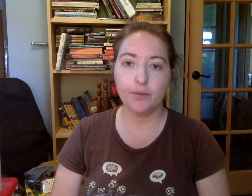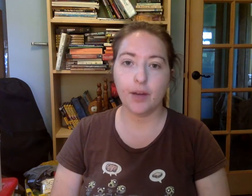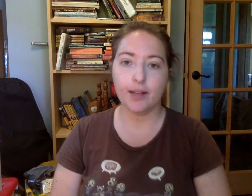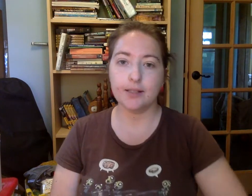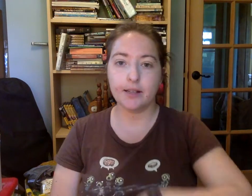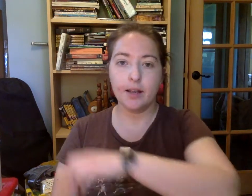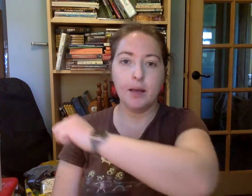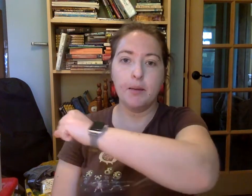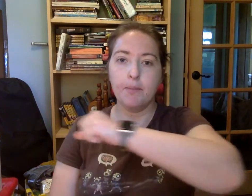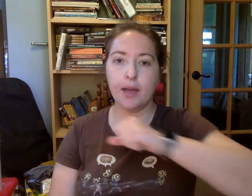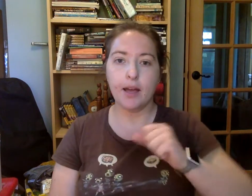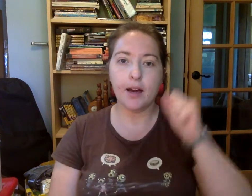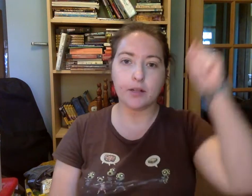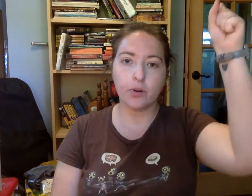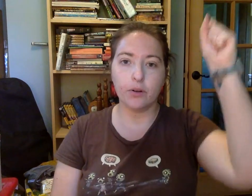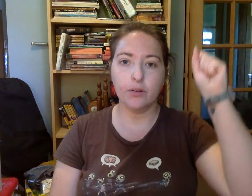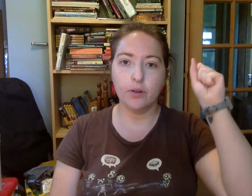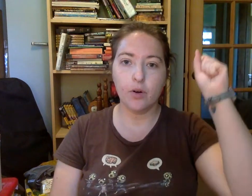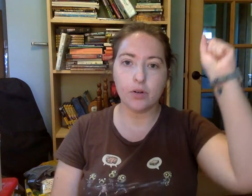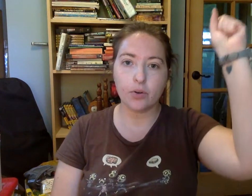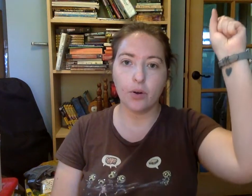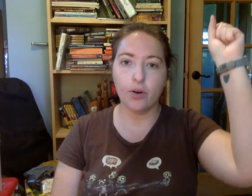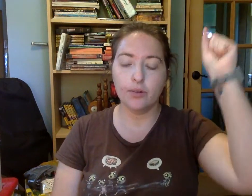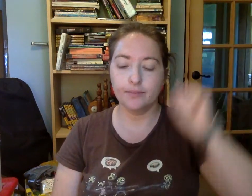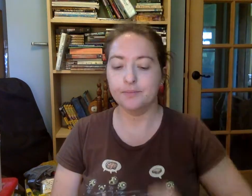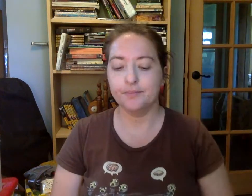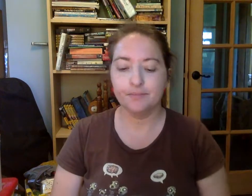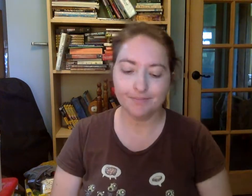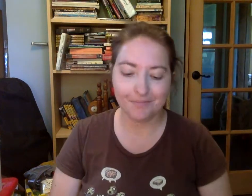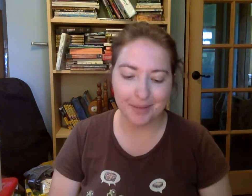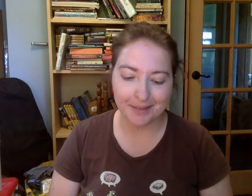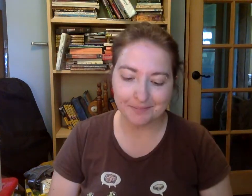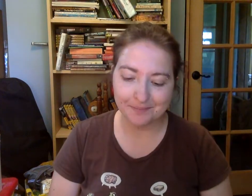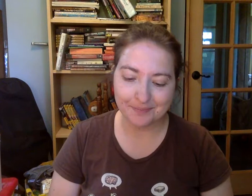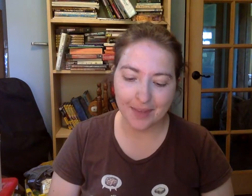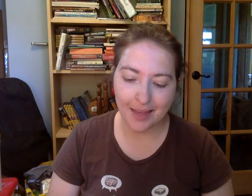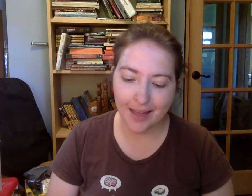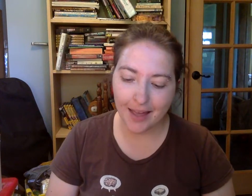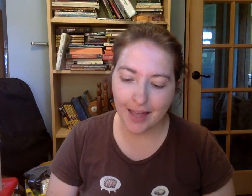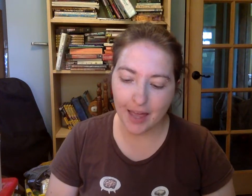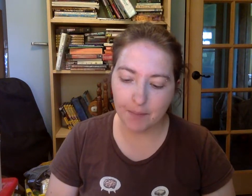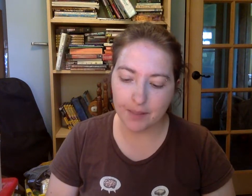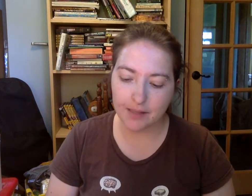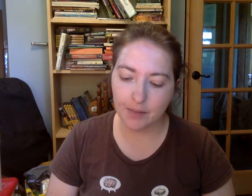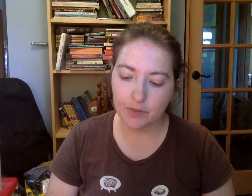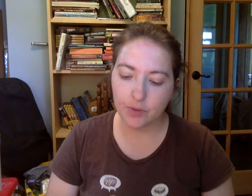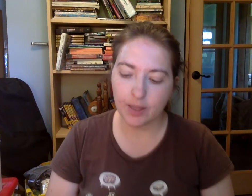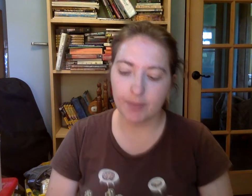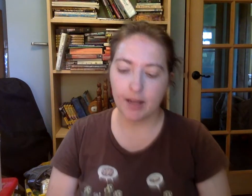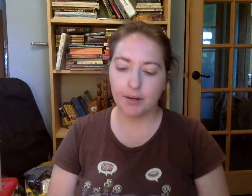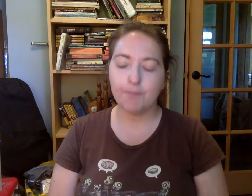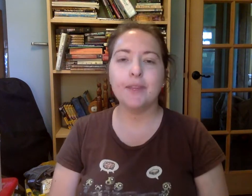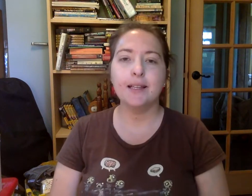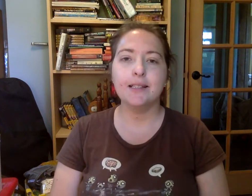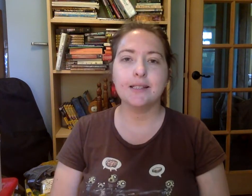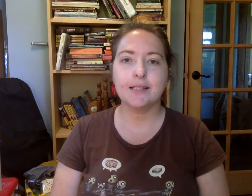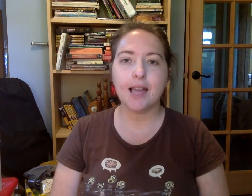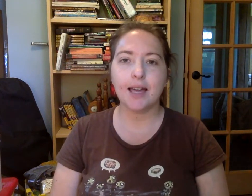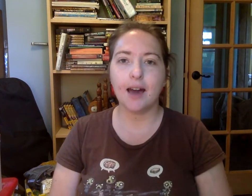pueda decir perro. Ro. Bien. Empezamos con la palabra seca.